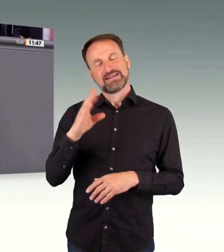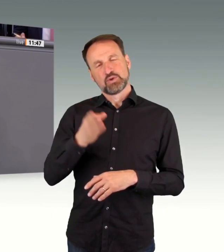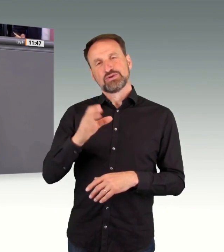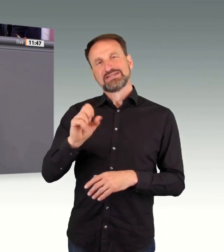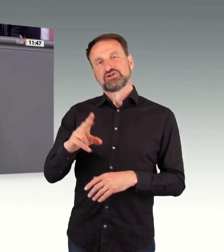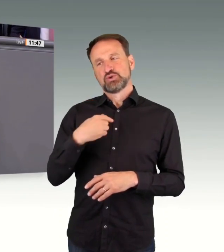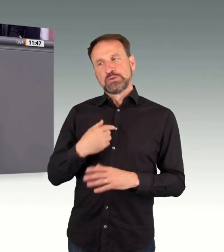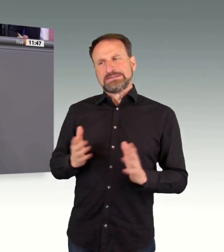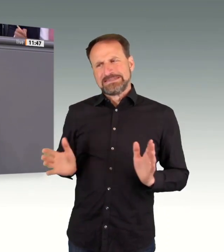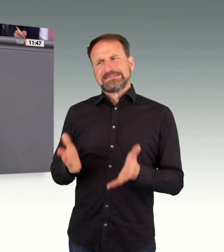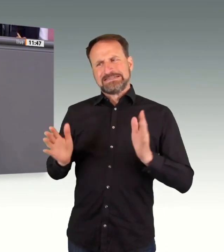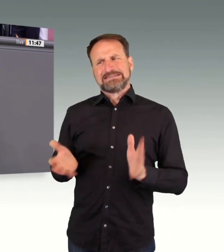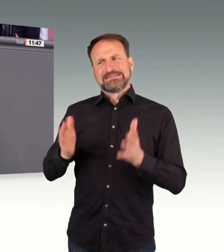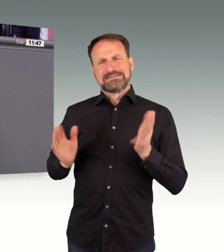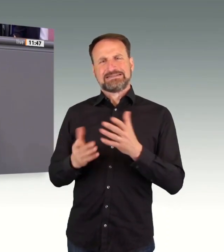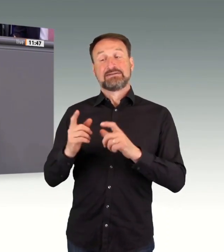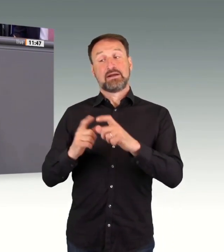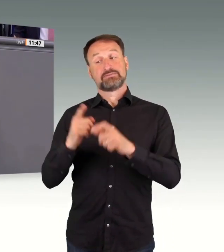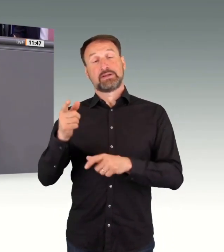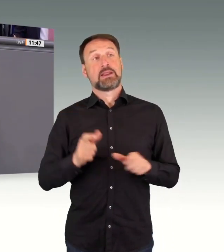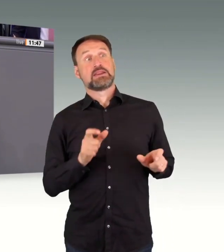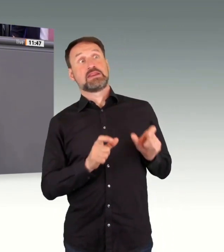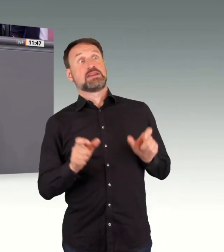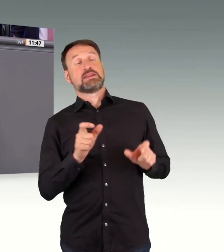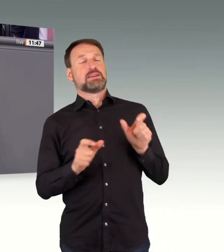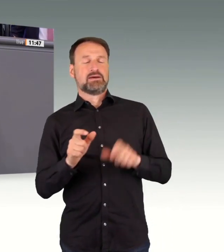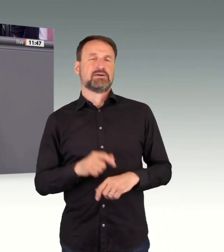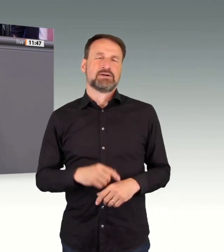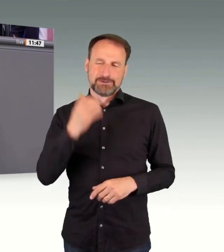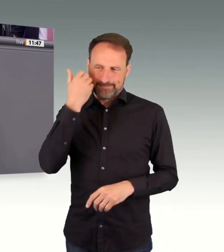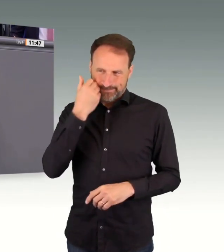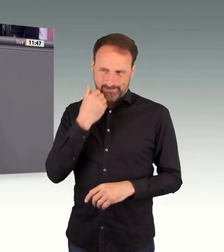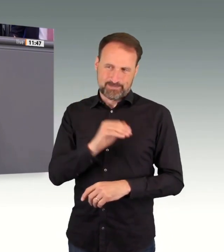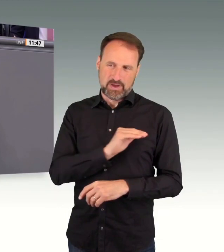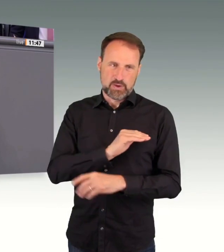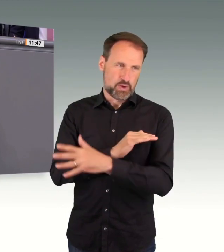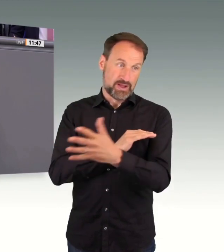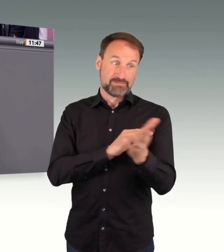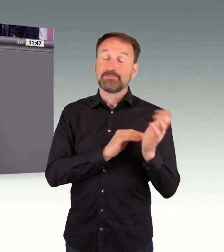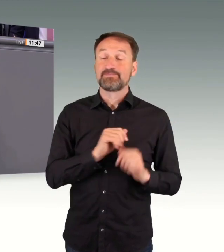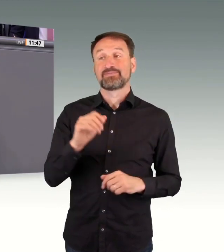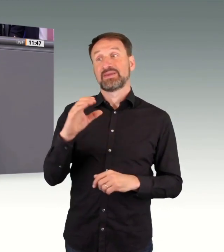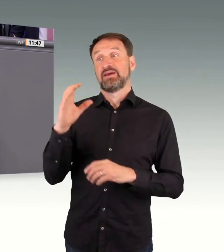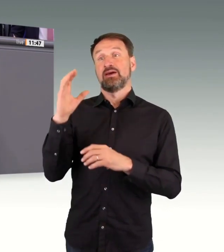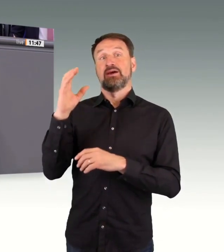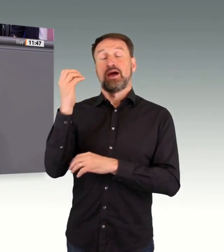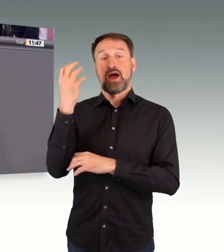Kollegen, Sie haben im Koalitionsvertrag sich vorgenommen, die Verfahrensdauer